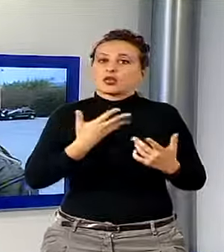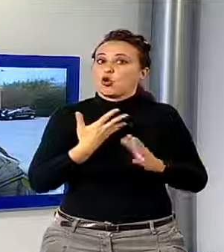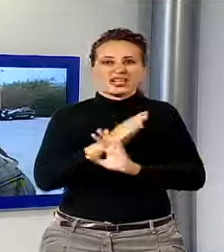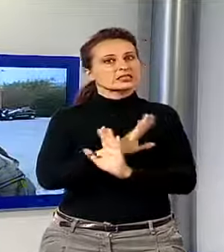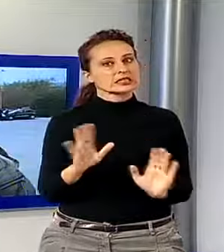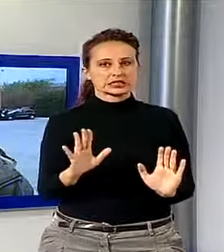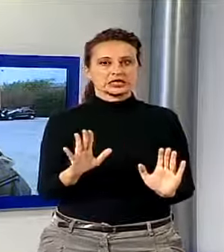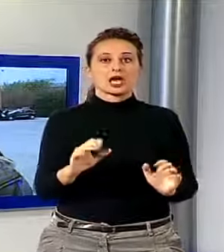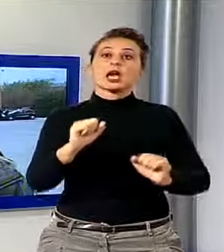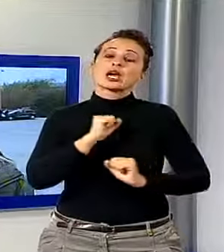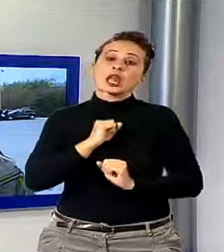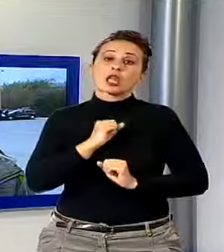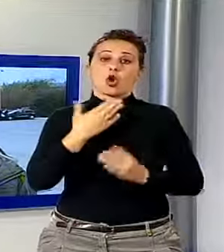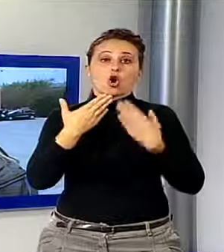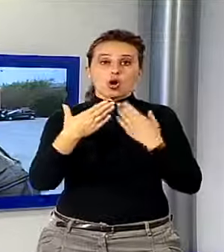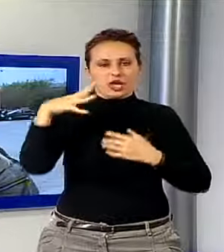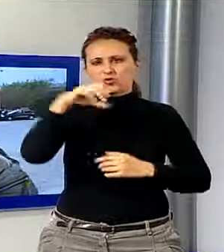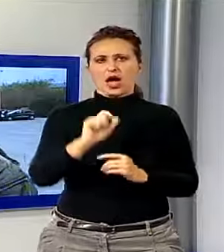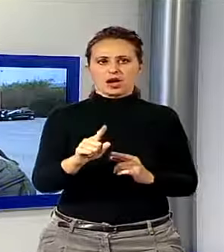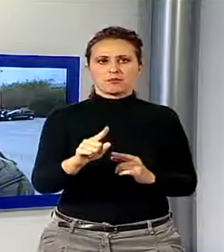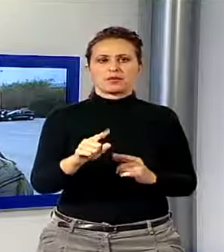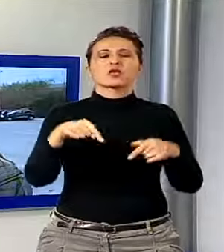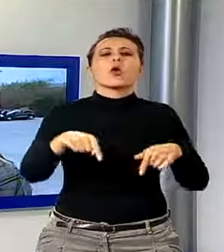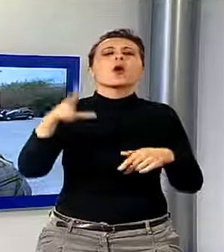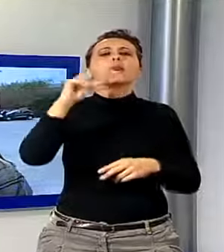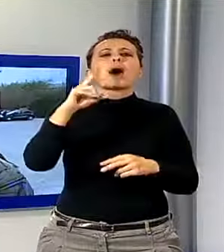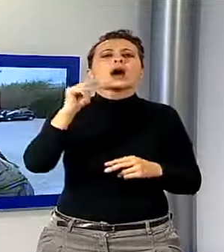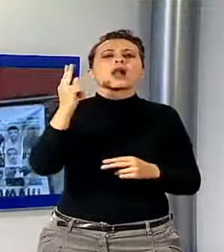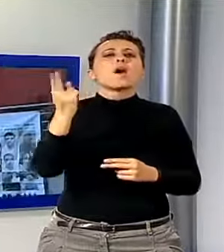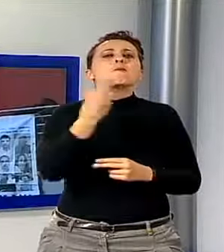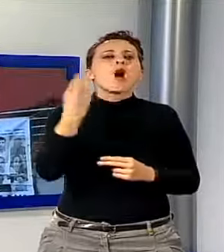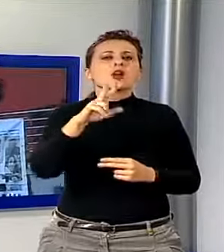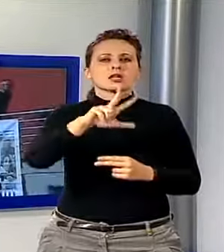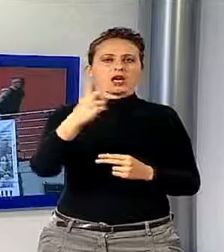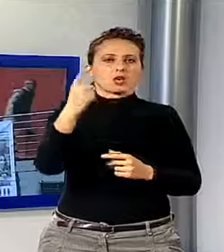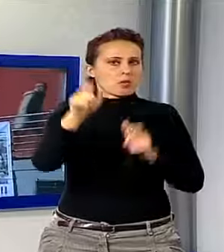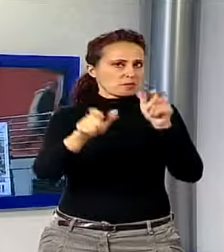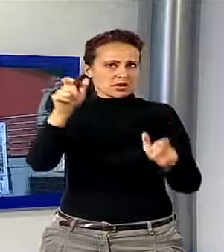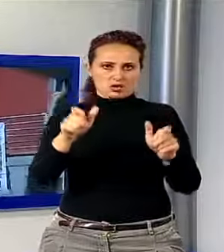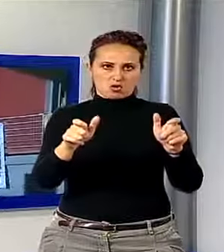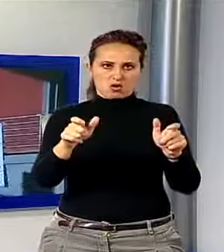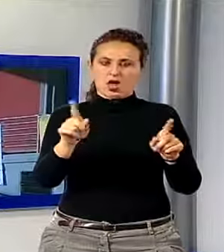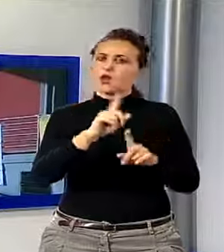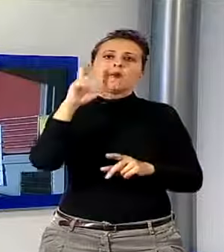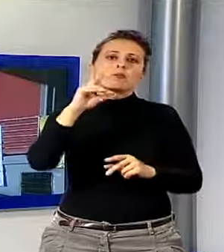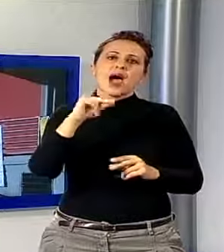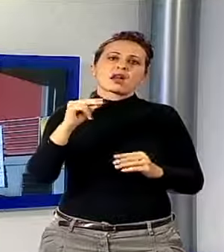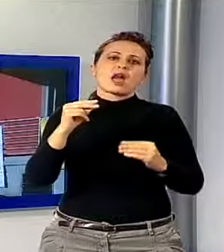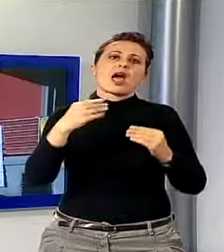certa, abbia capito e capisca che qui si sta parlando della morte di 32 persone e non di un condono edilizio.